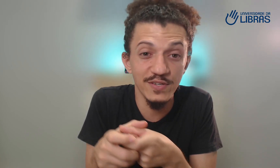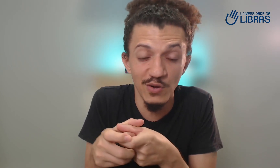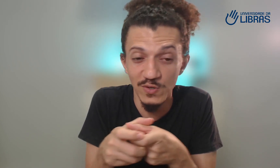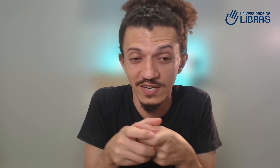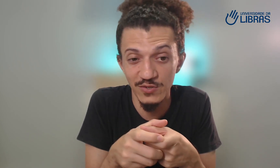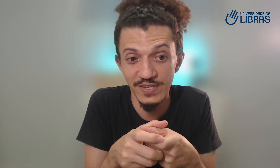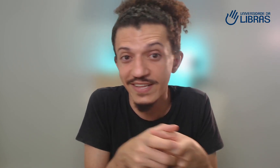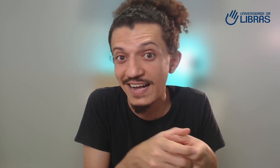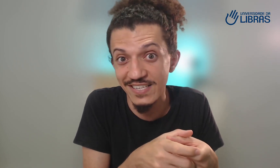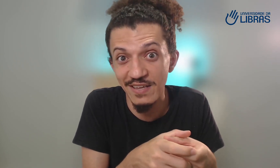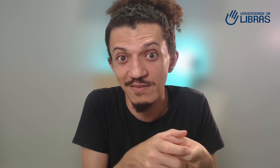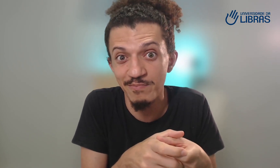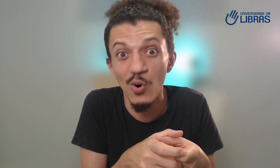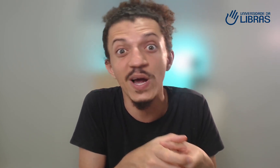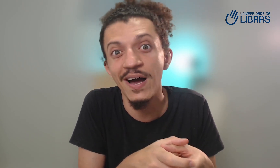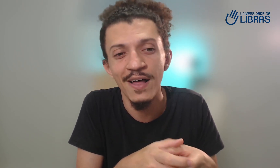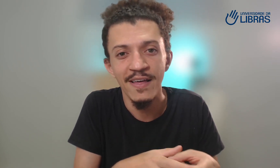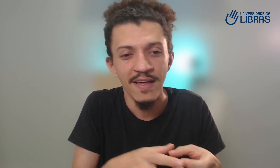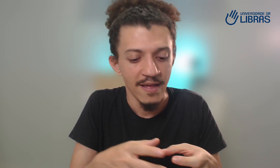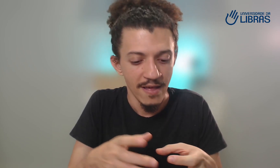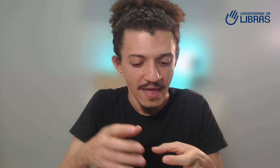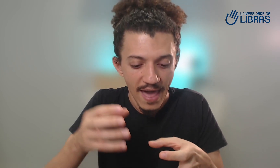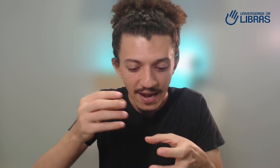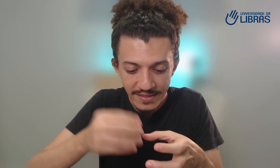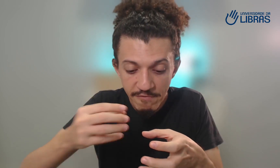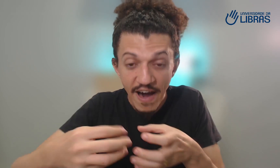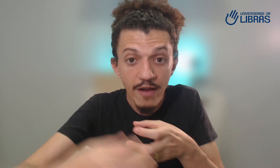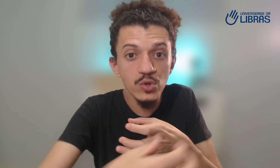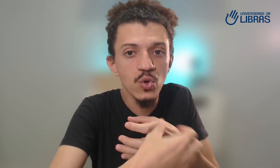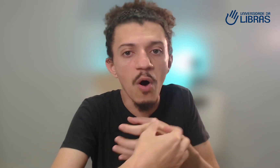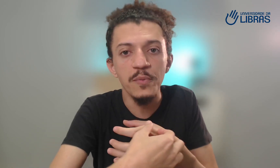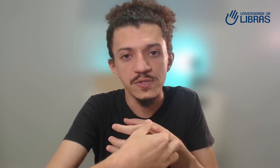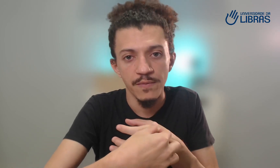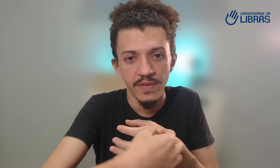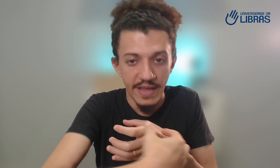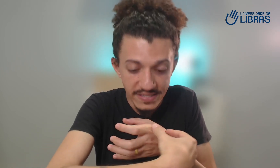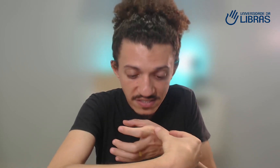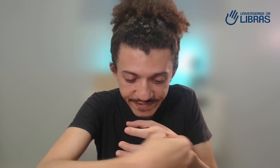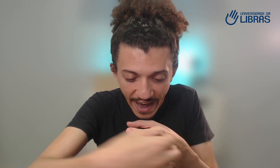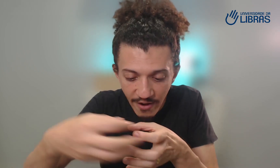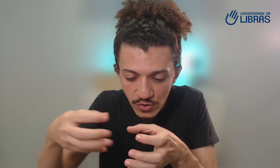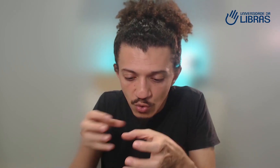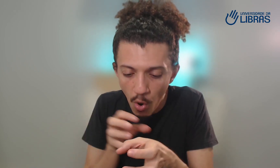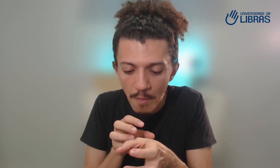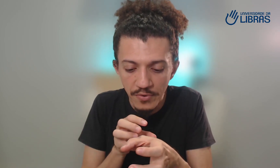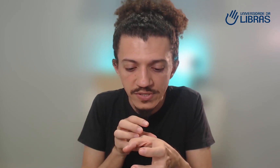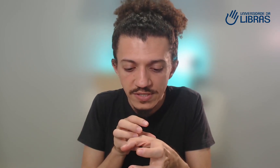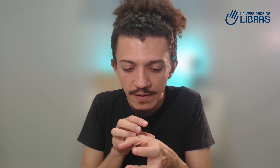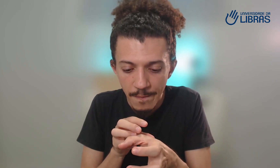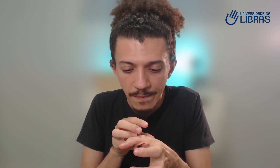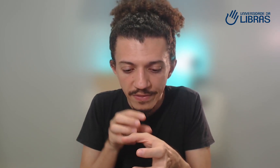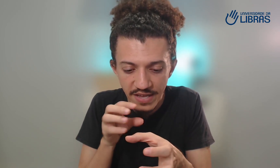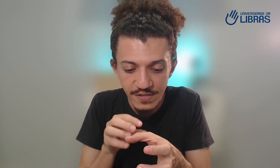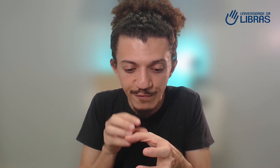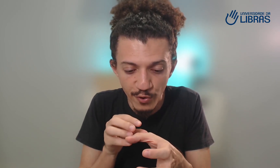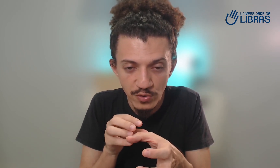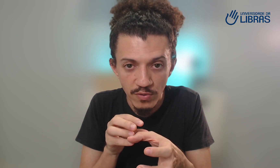você usa na sua cidade, em Pocã. Ela tem vários gomos. Esses vários gomos desse fruto